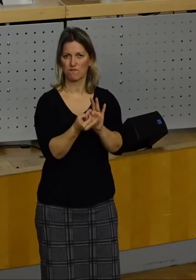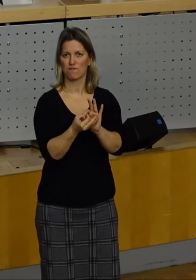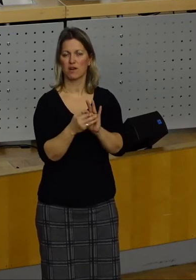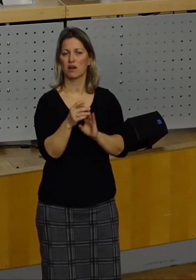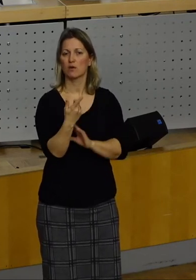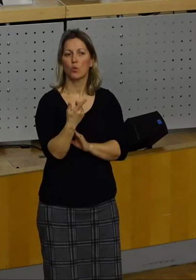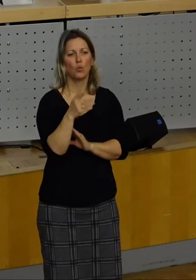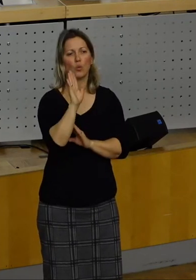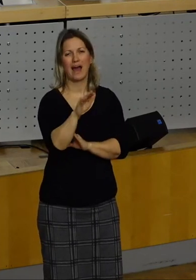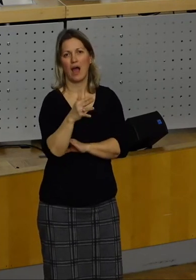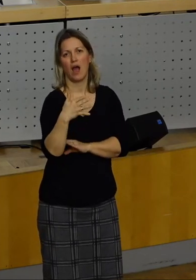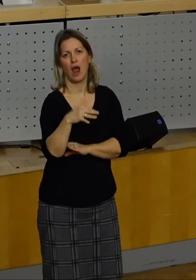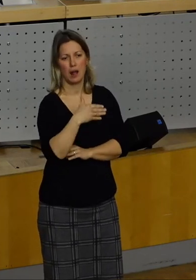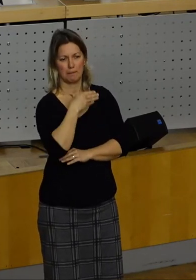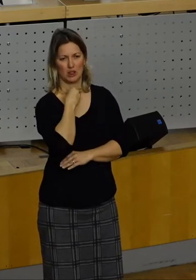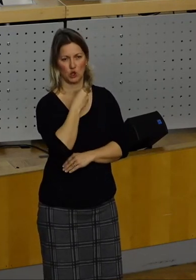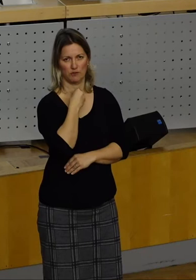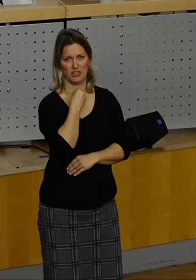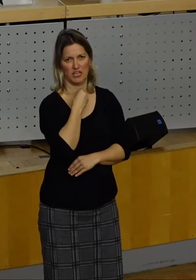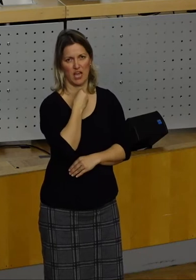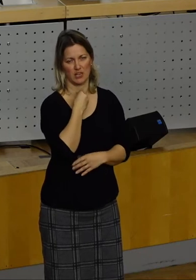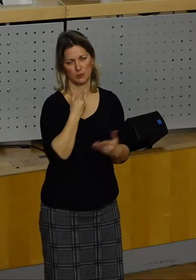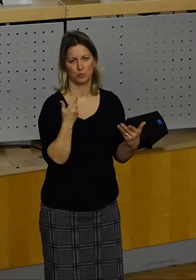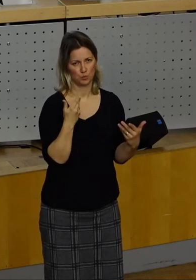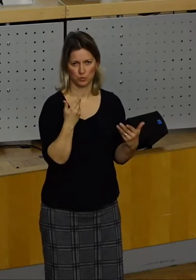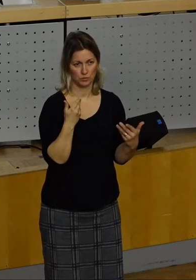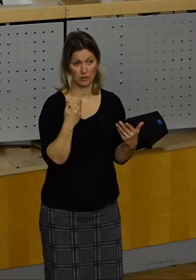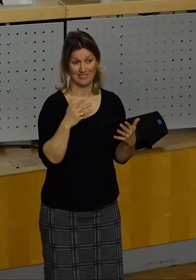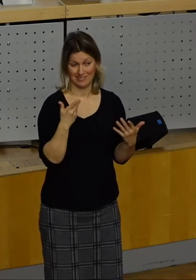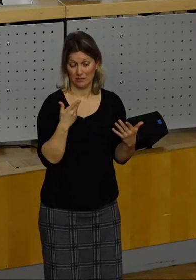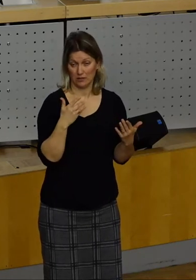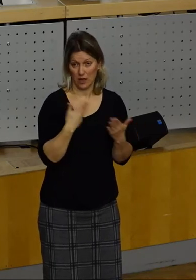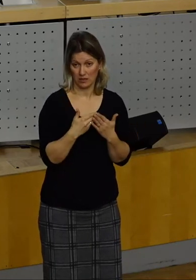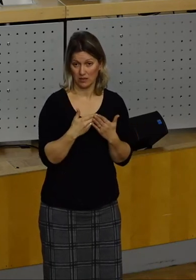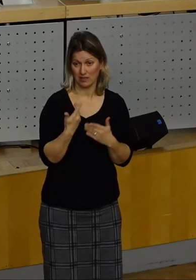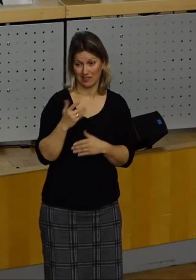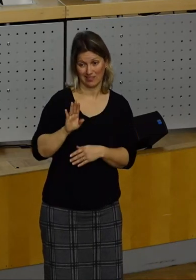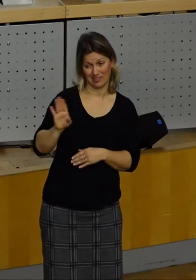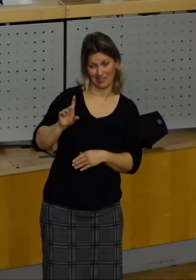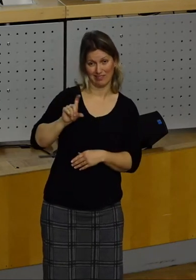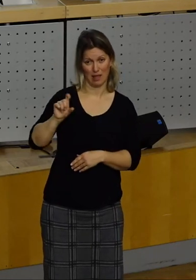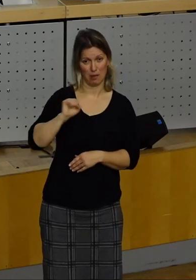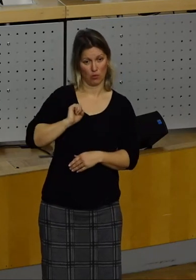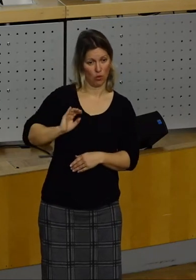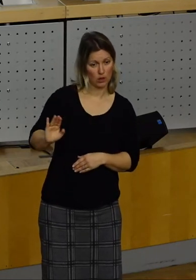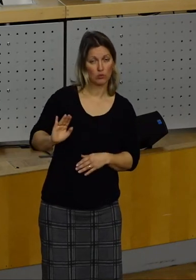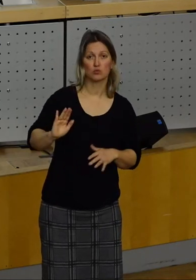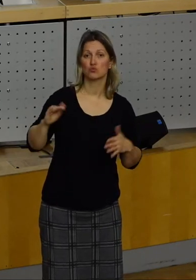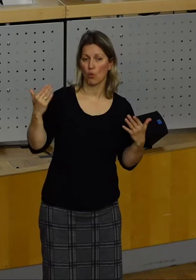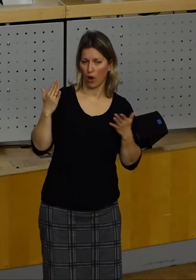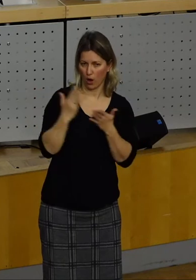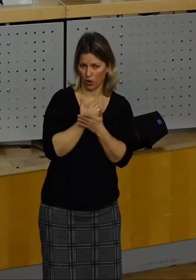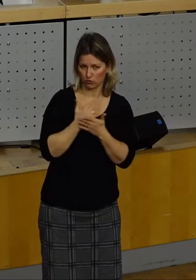-Eilbedürftigkeit unseres Antrags und das ist in Ihre Obhut fällt, dieses Thema akzeptieren wir natürlich,